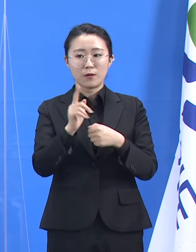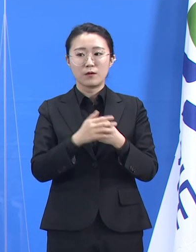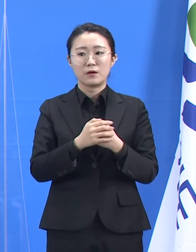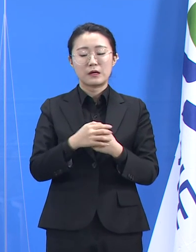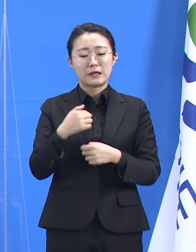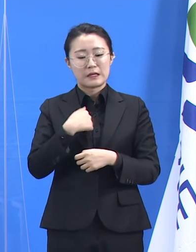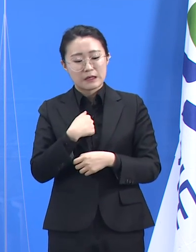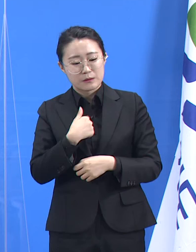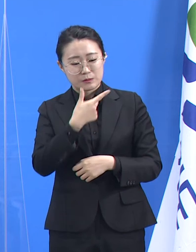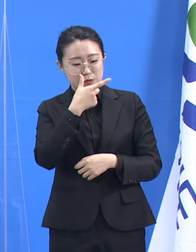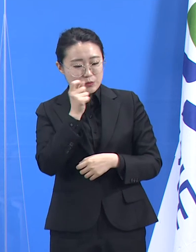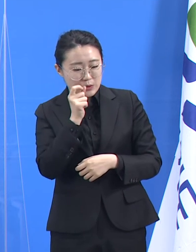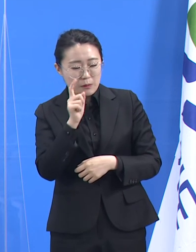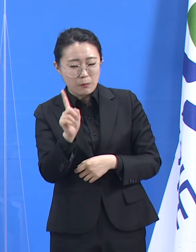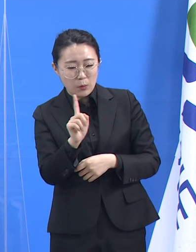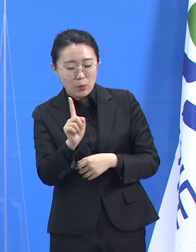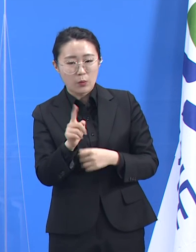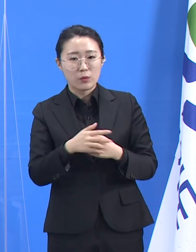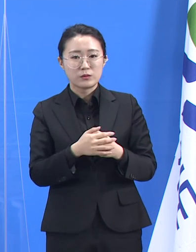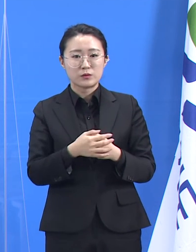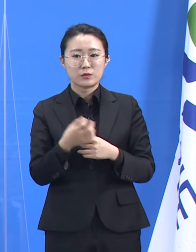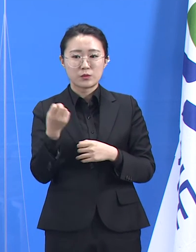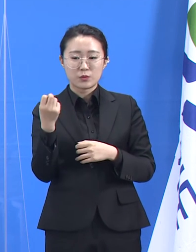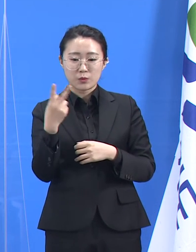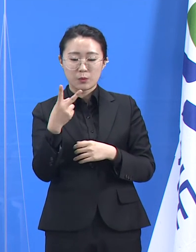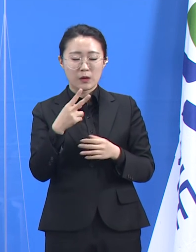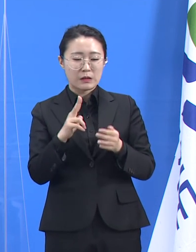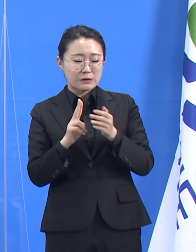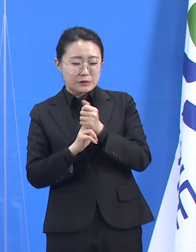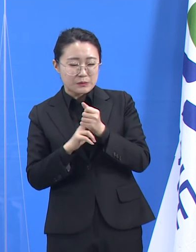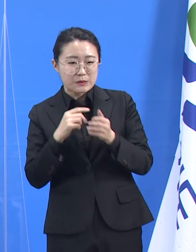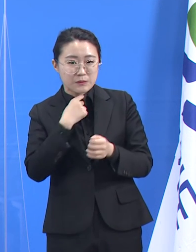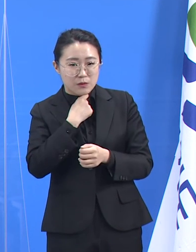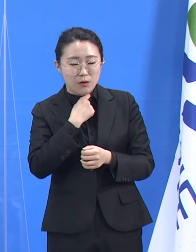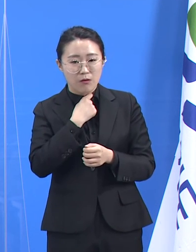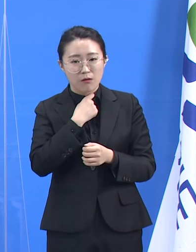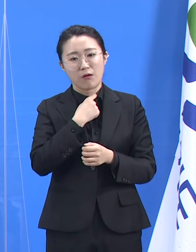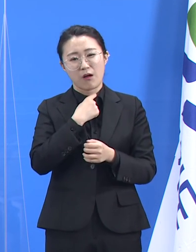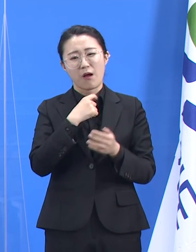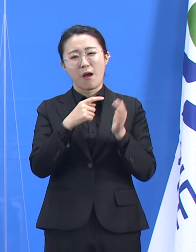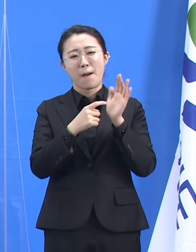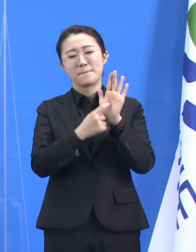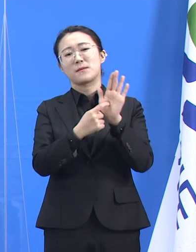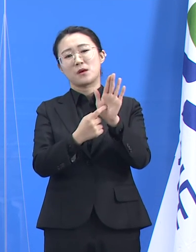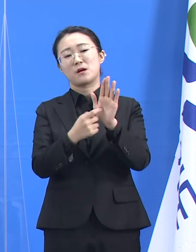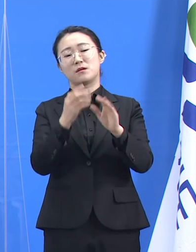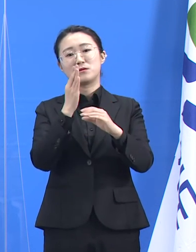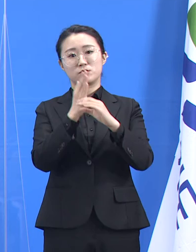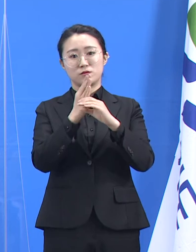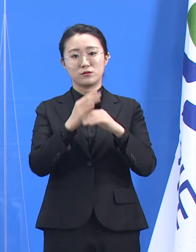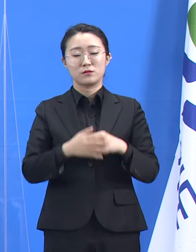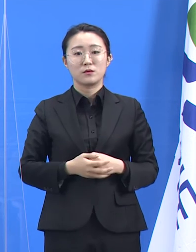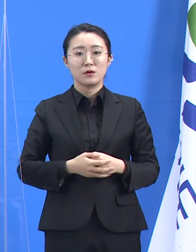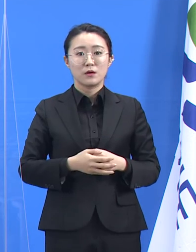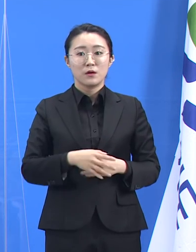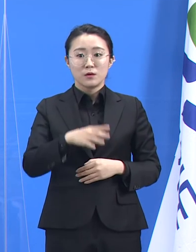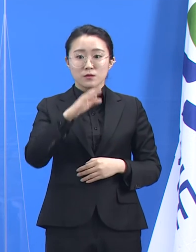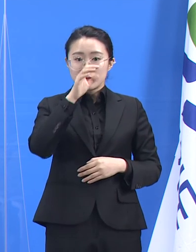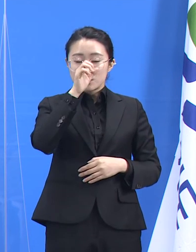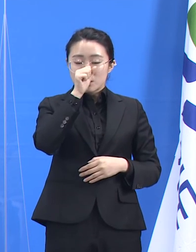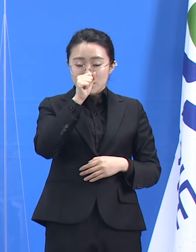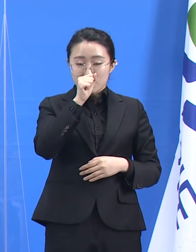하나하나 들추어냅니다. 좋은 노동환경이 이곳 좋은 방역 환경입니다. 적지 않은 시간이